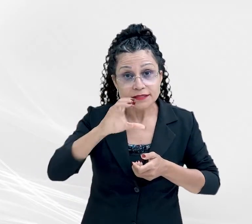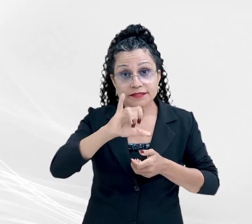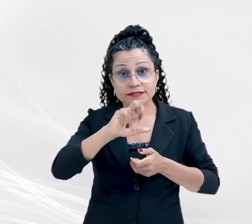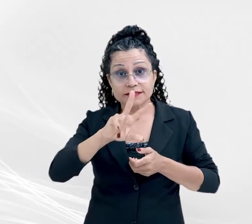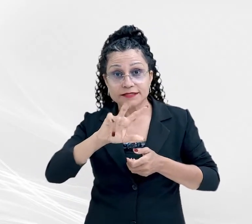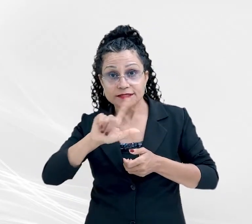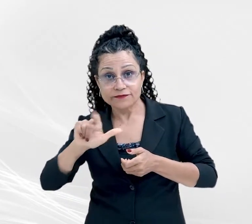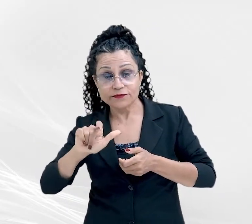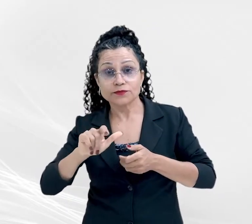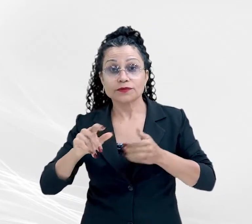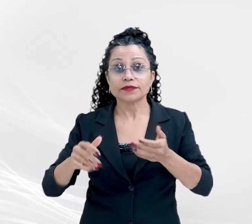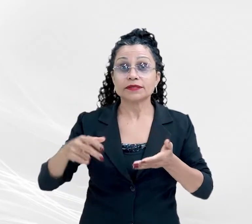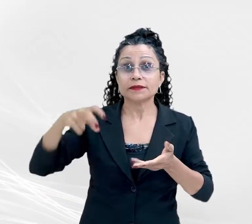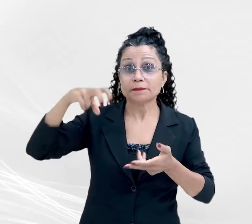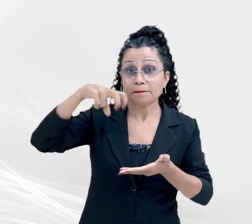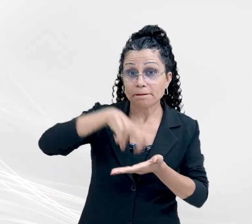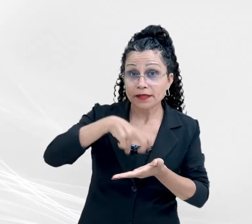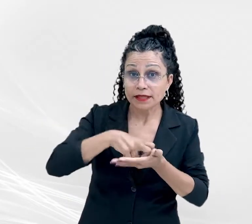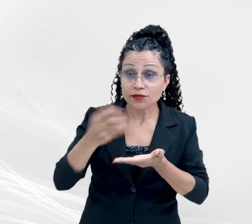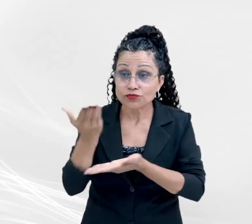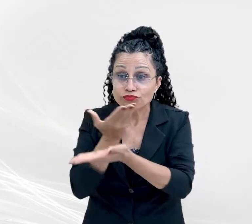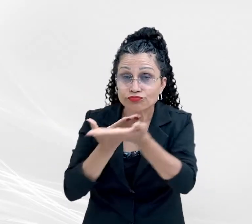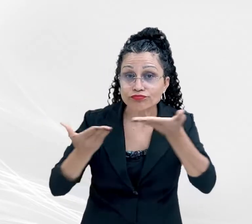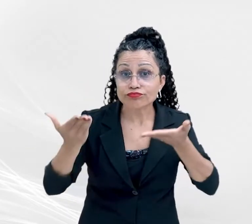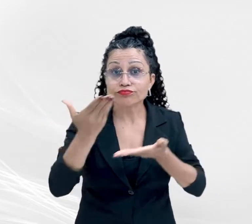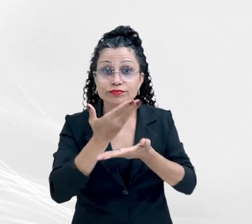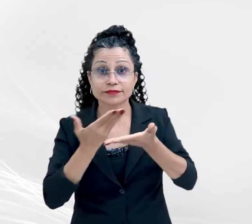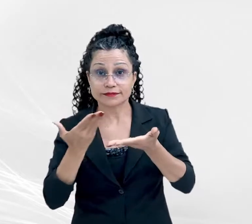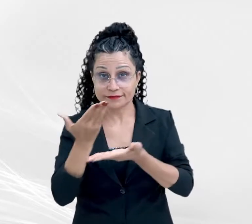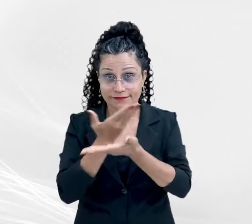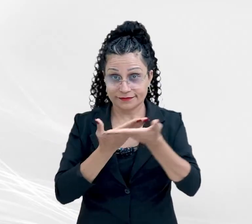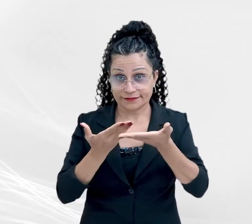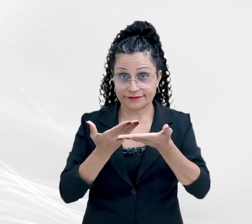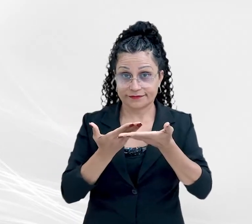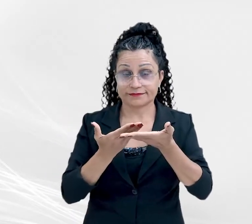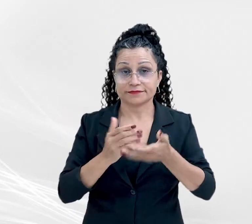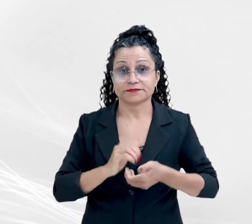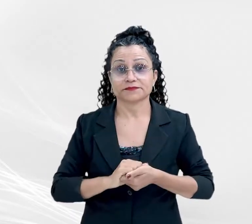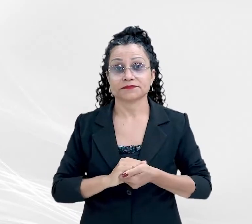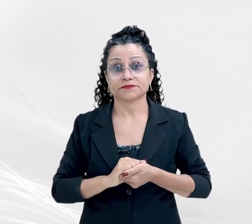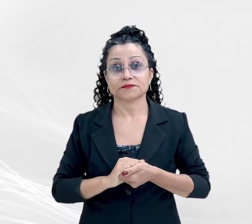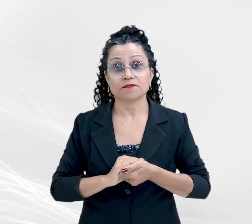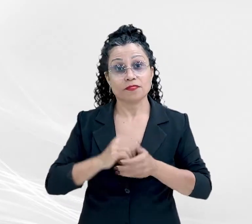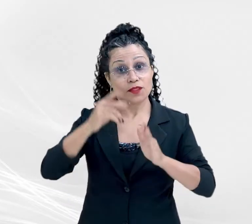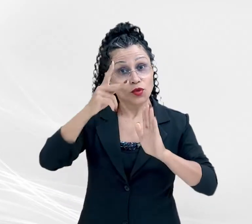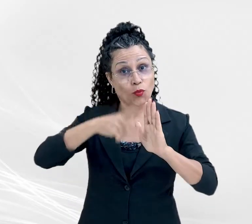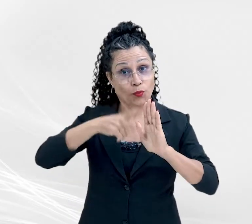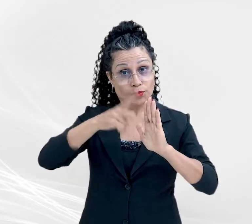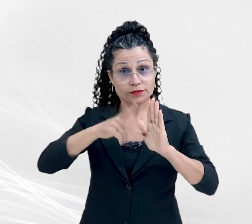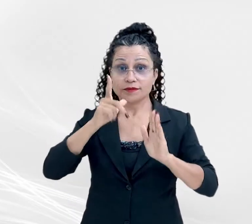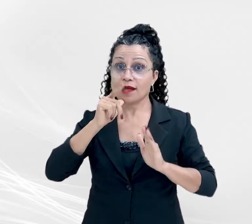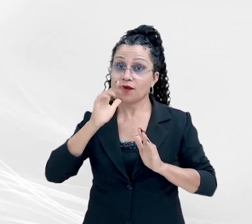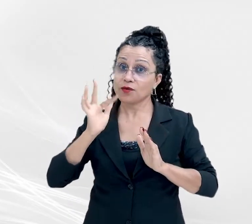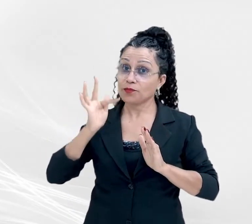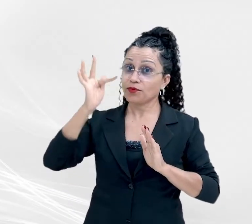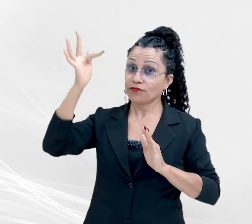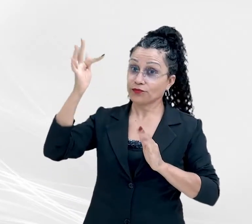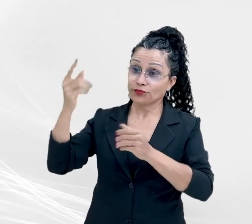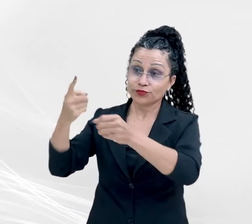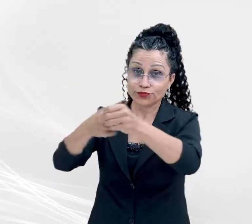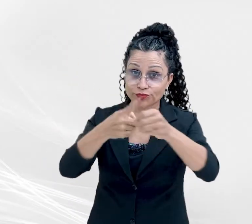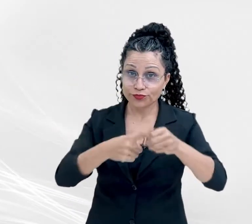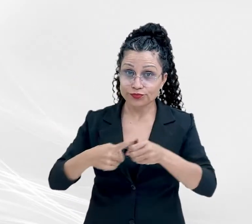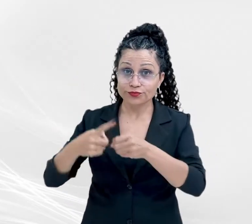e Integração e Articulação, respectivamente. O projeto Água para o Futuro e Interiorização